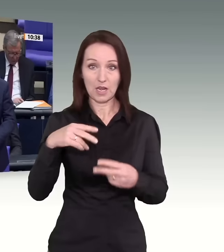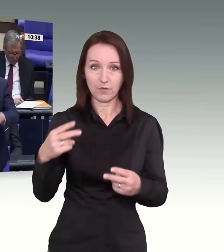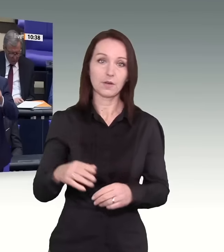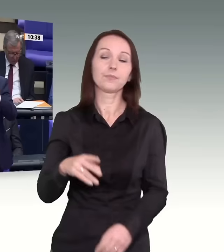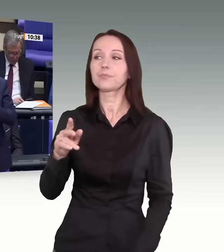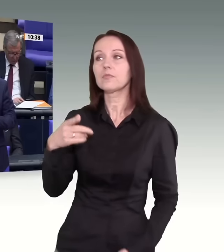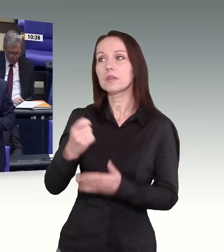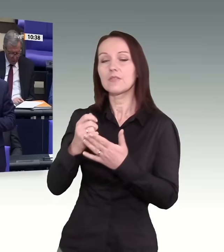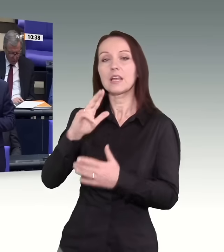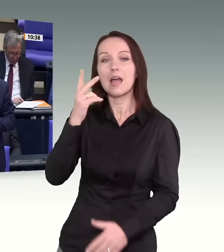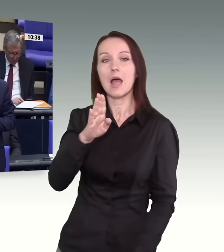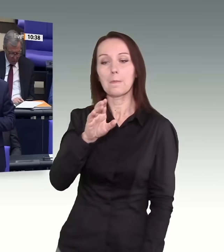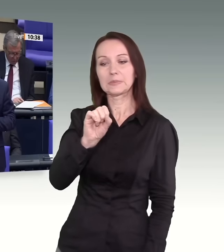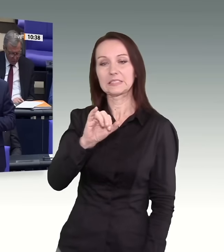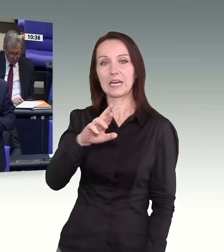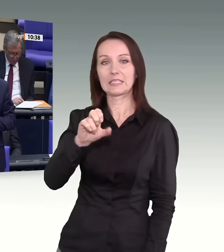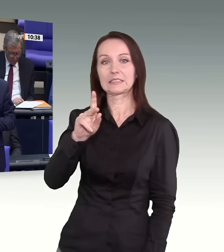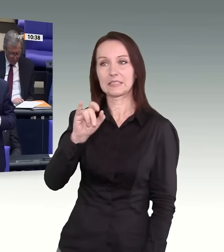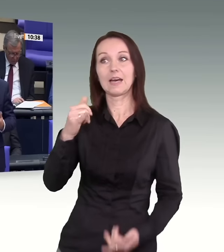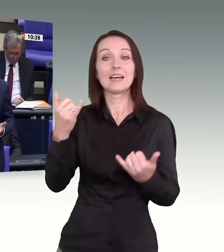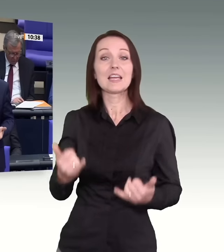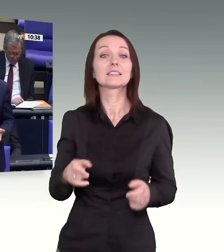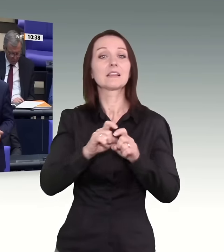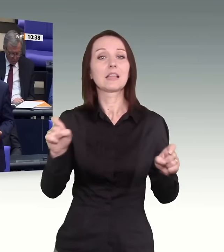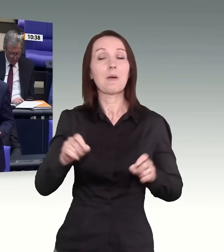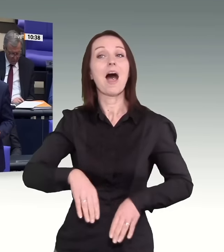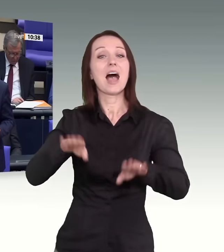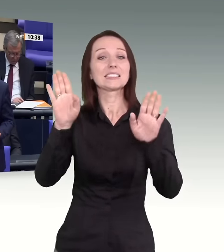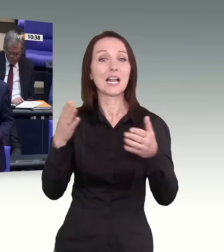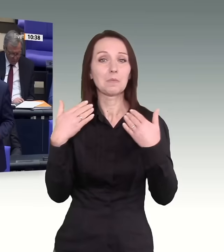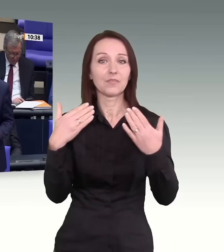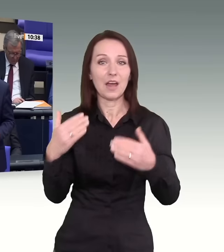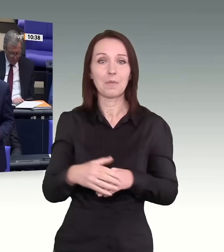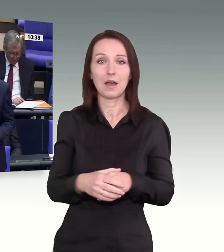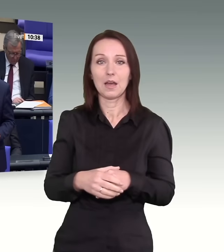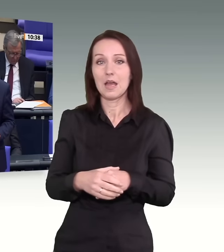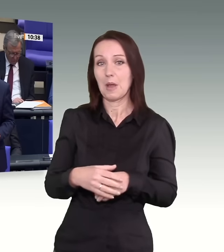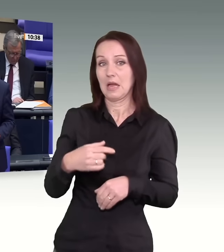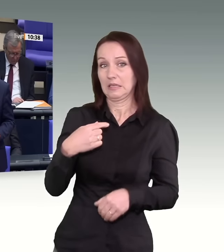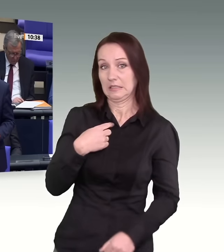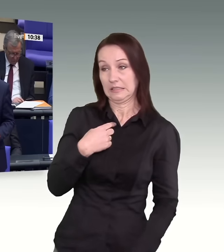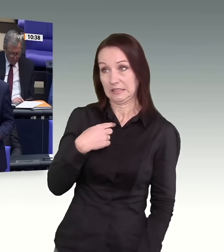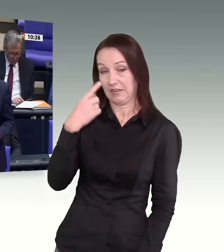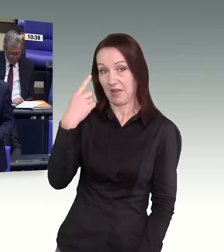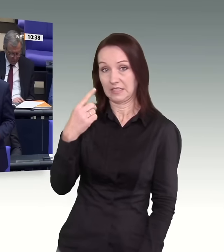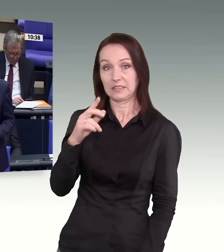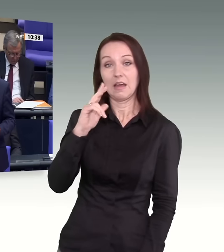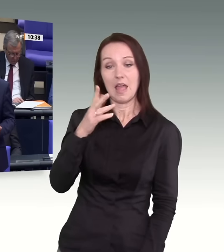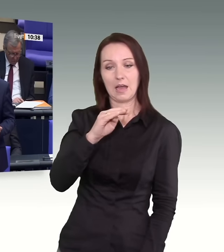wir reden hier über Asylbewerber. Meiner Kenntnis nach ist Herr Maximilian Krag kein Asylbewerber in Deutschland.